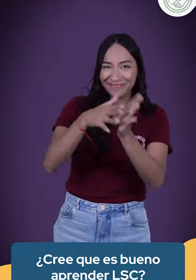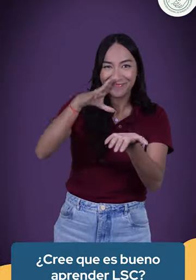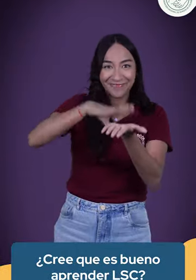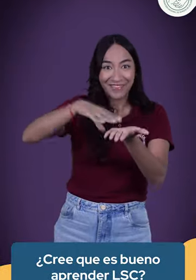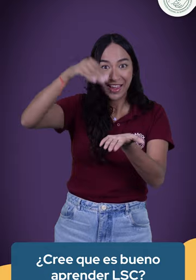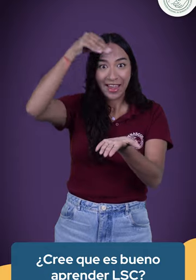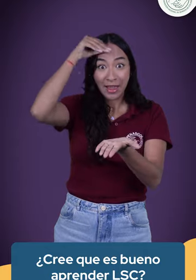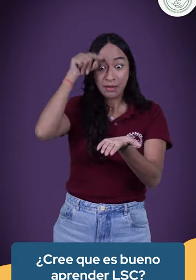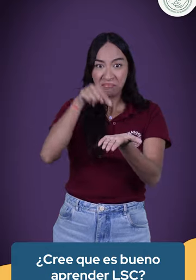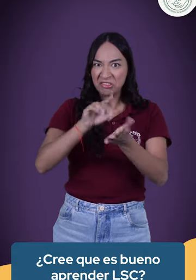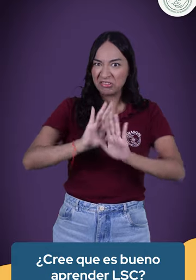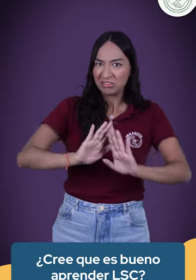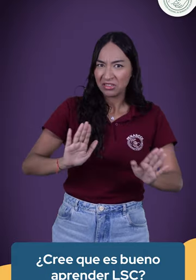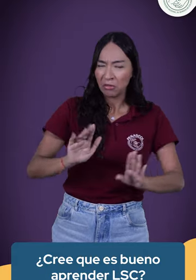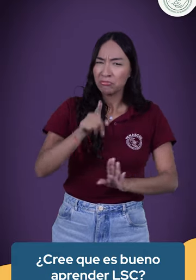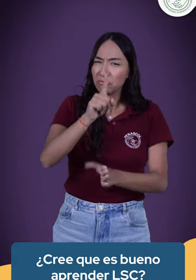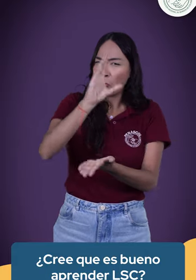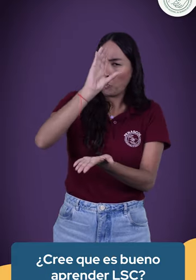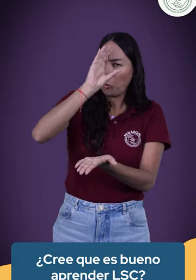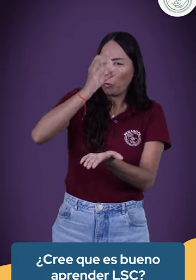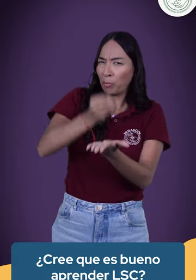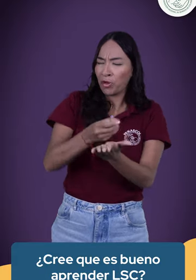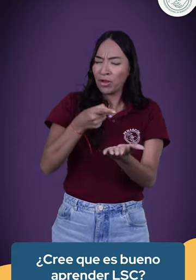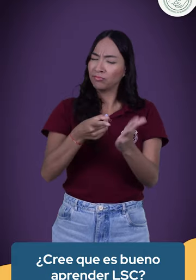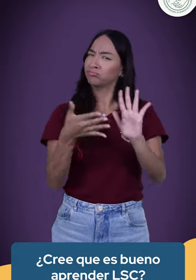¿Crees que es bueno aprender lengua de señas colombiana?